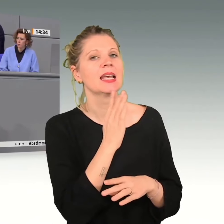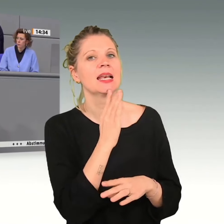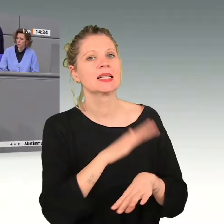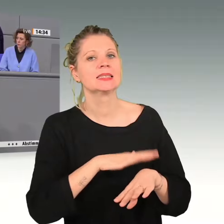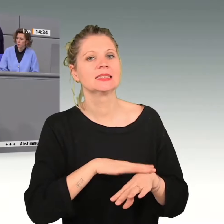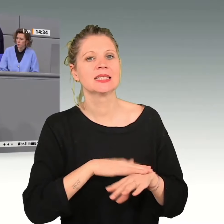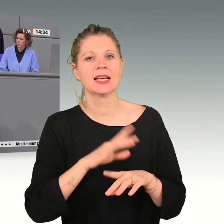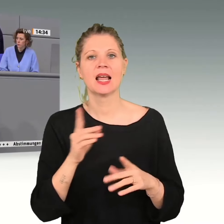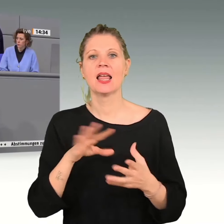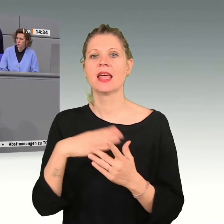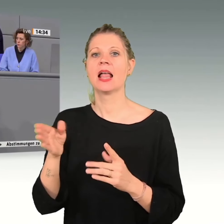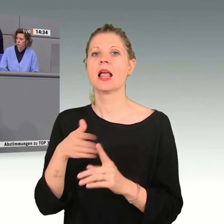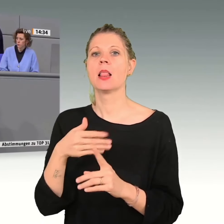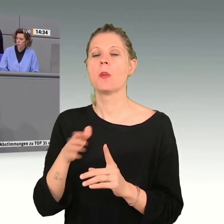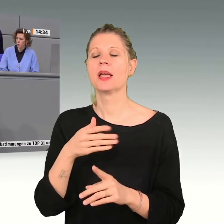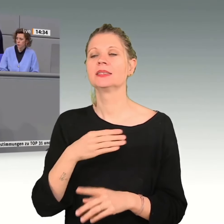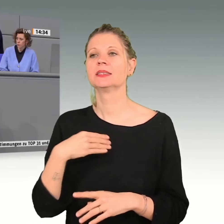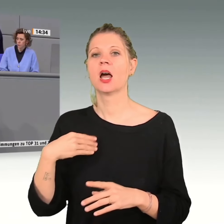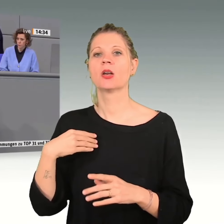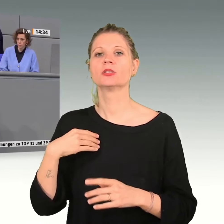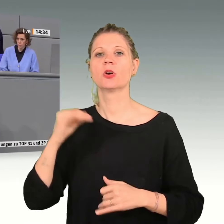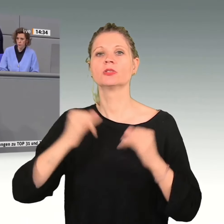Redezeit ist um.